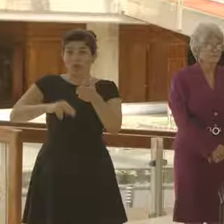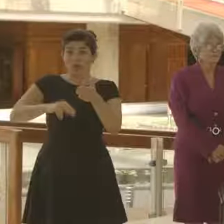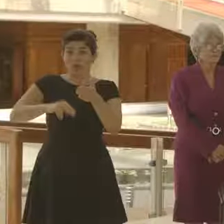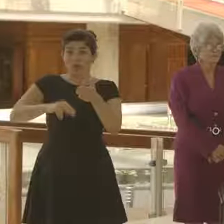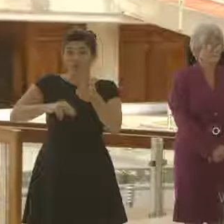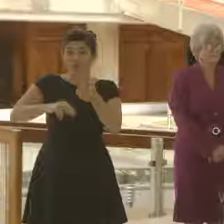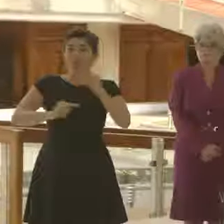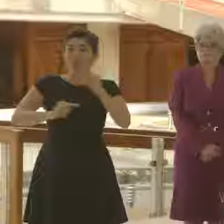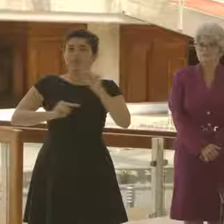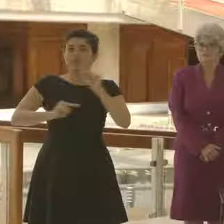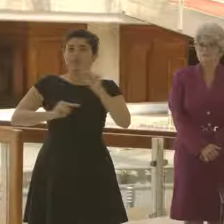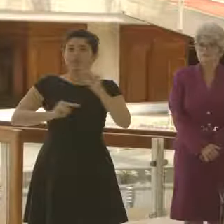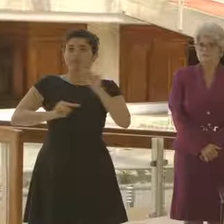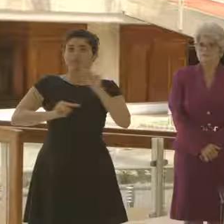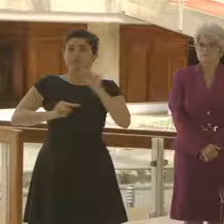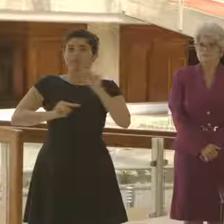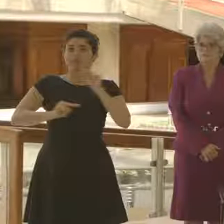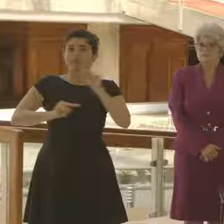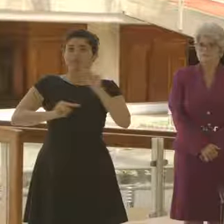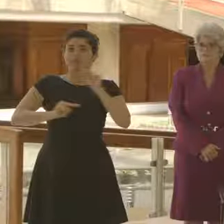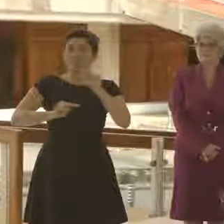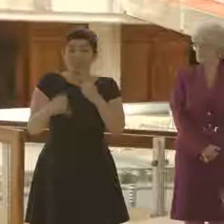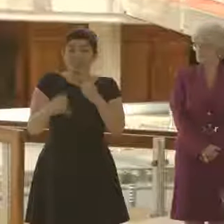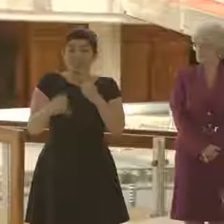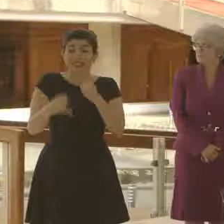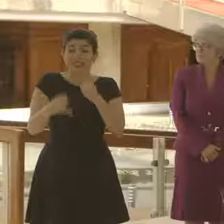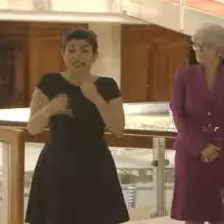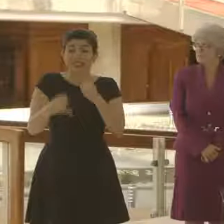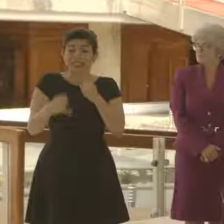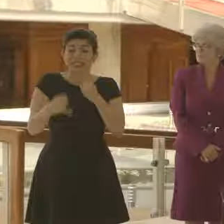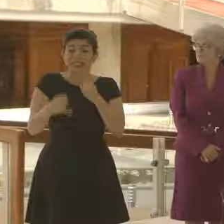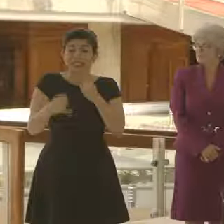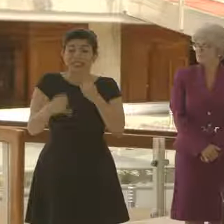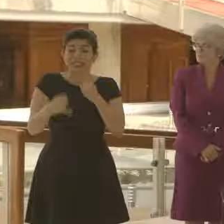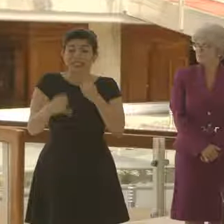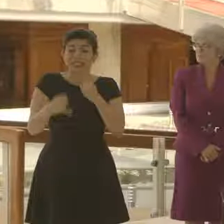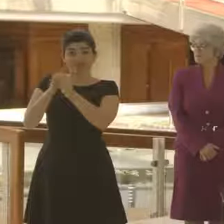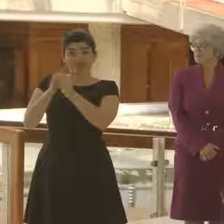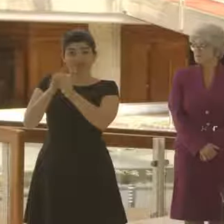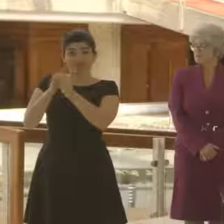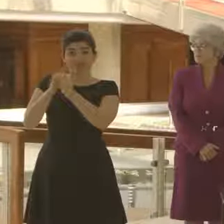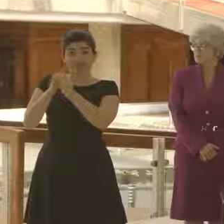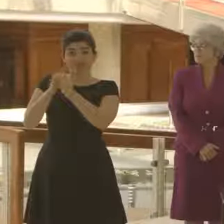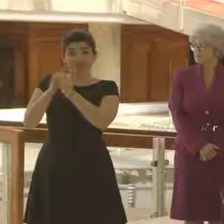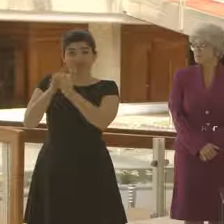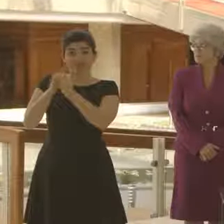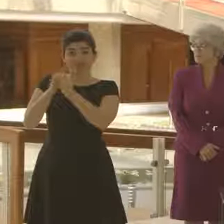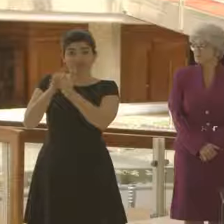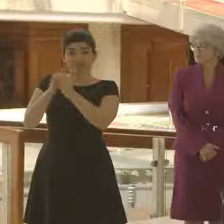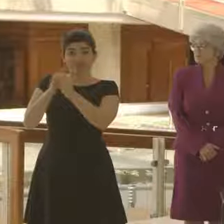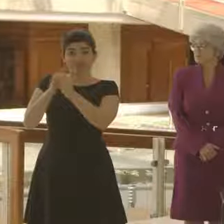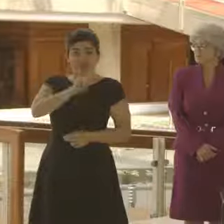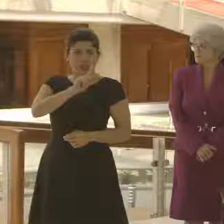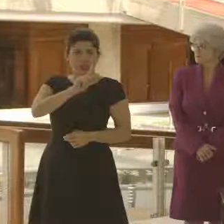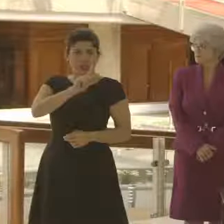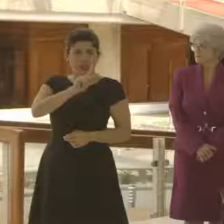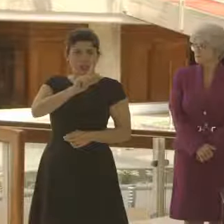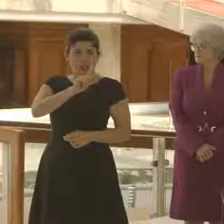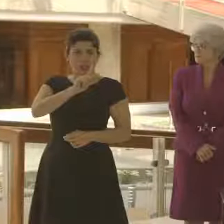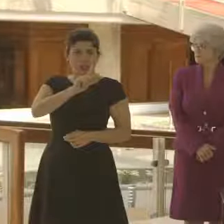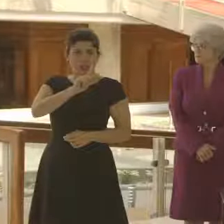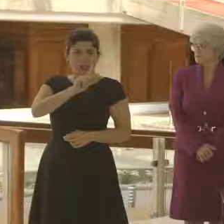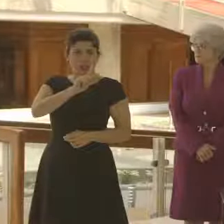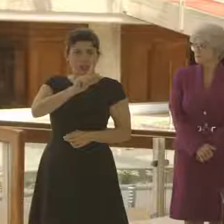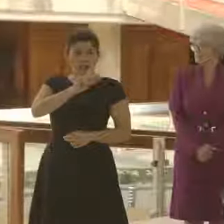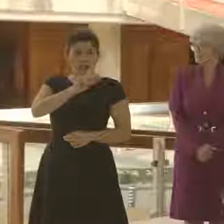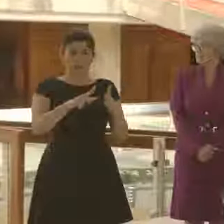una vez que se llegue a su vencimiento. Los jerarcas tendrán la responsabilidad personal de impedir la